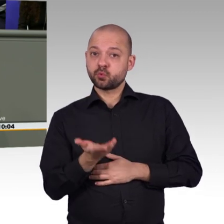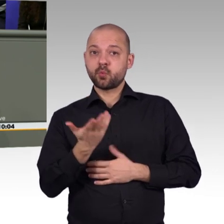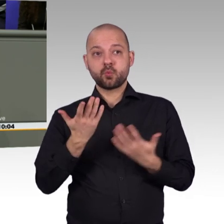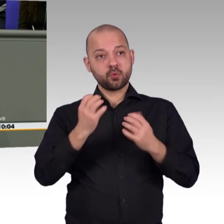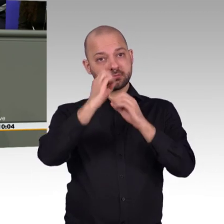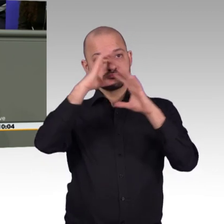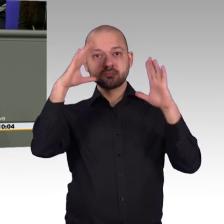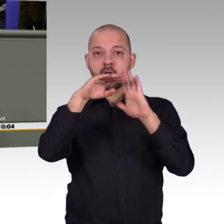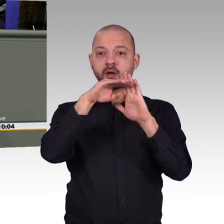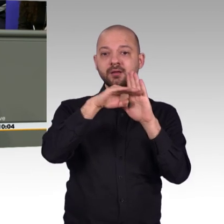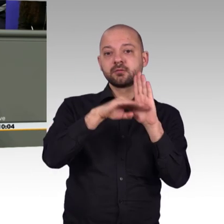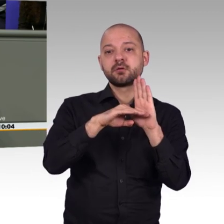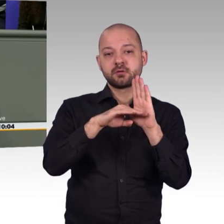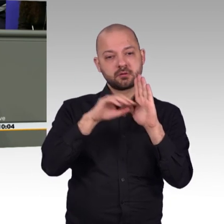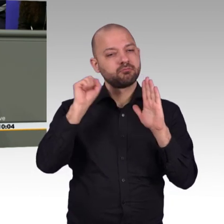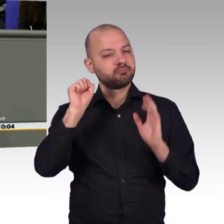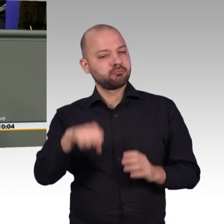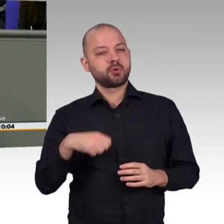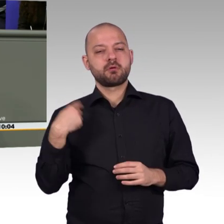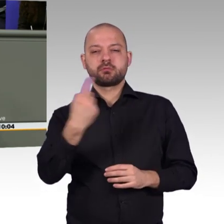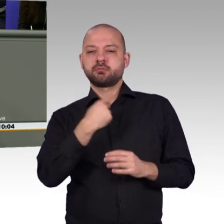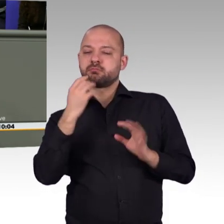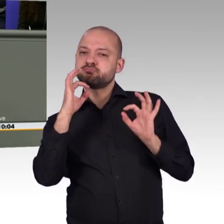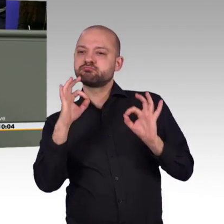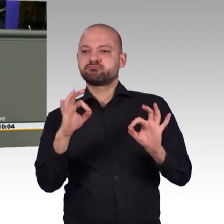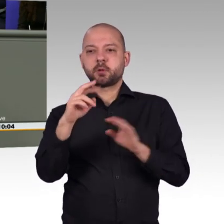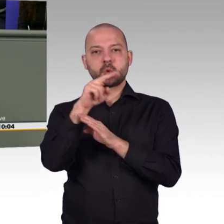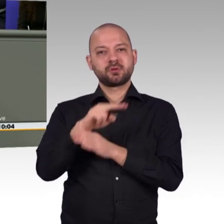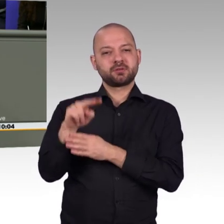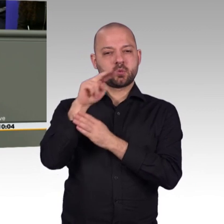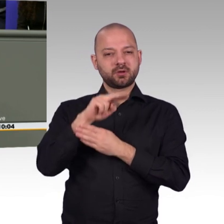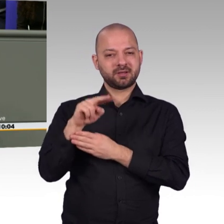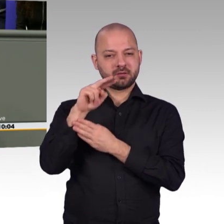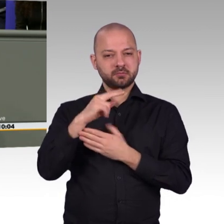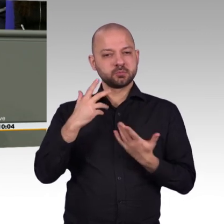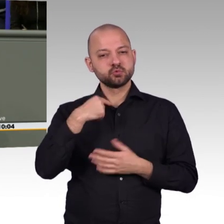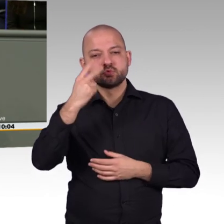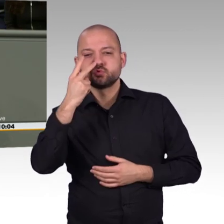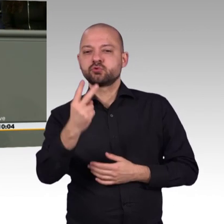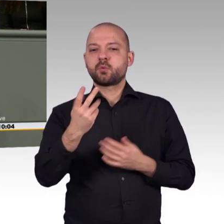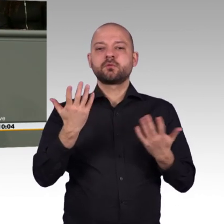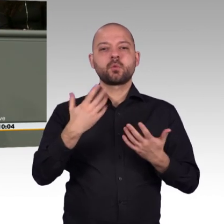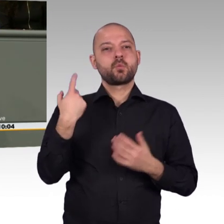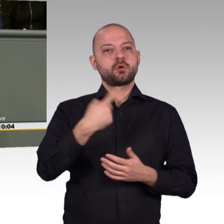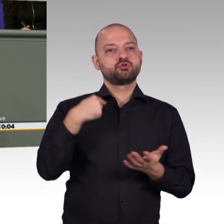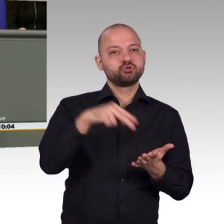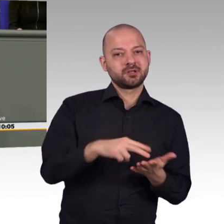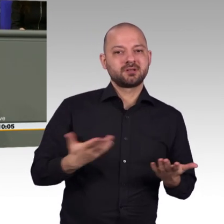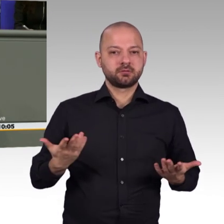die Strategie Künstliche Intelligenz, ob die Digitalpakt Schule, ob die Vorbereitung der 5-G-Versteigerung. Also ich denke, wir sind da auf